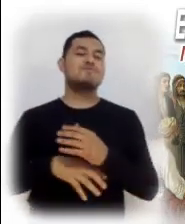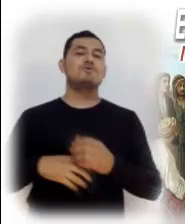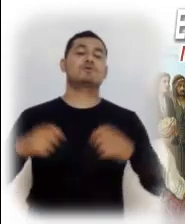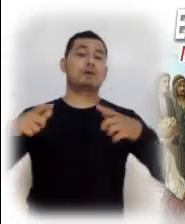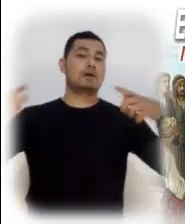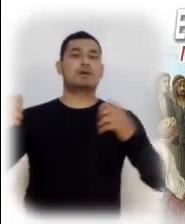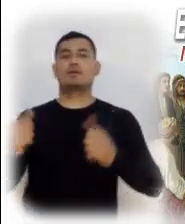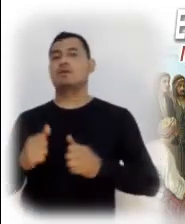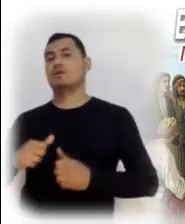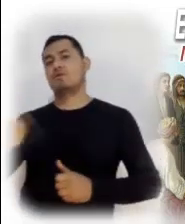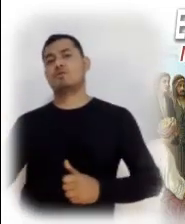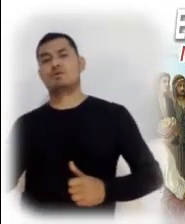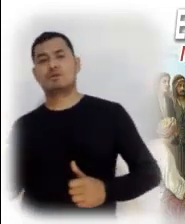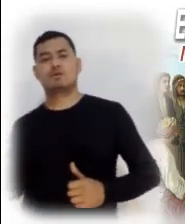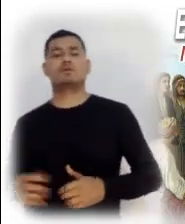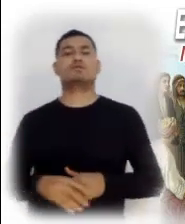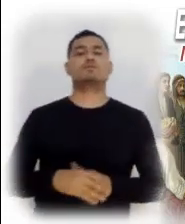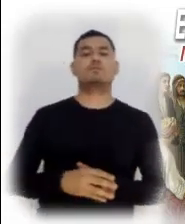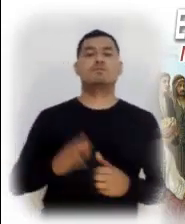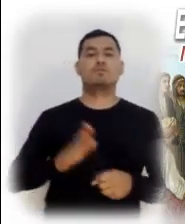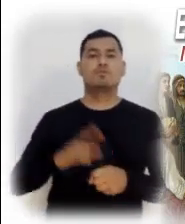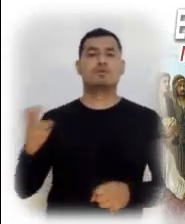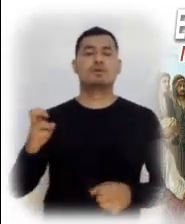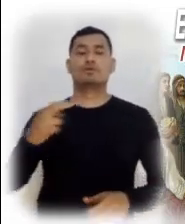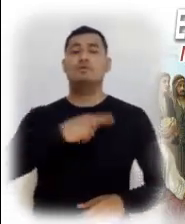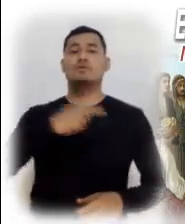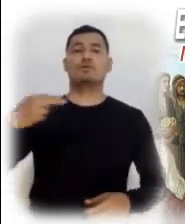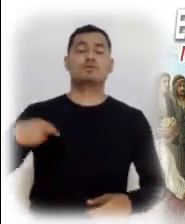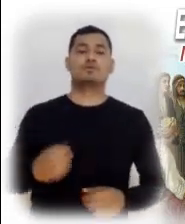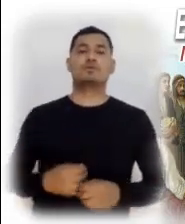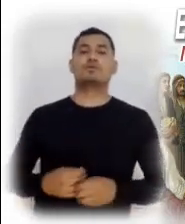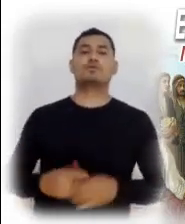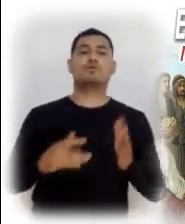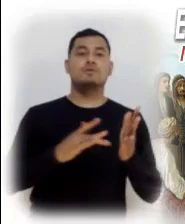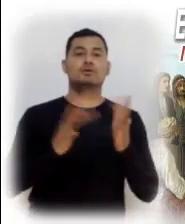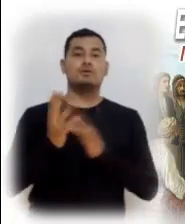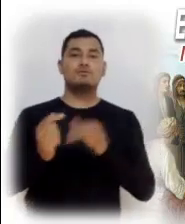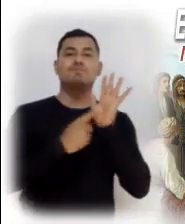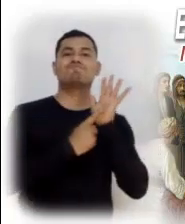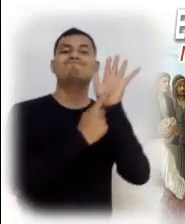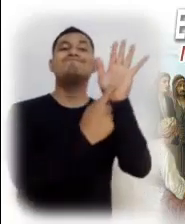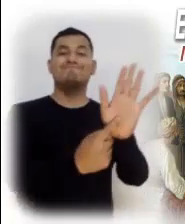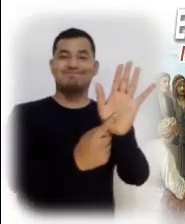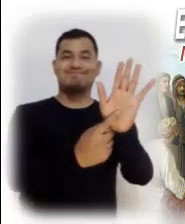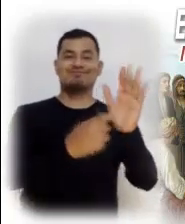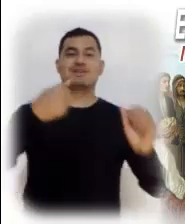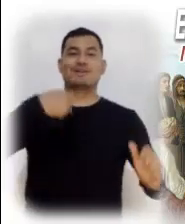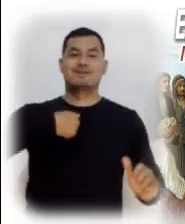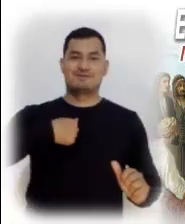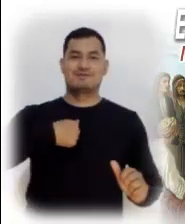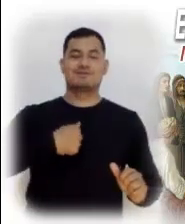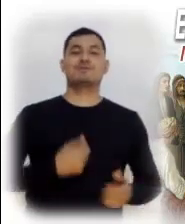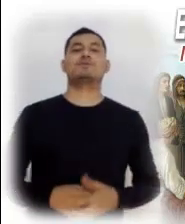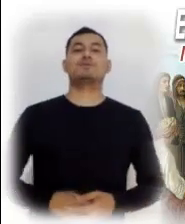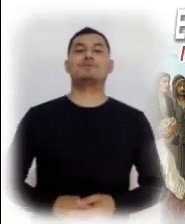o vagando en la oscuridad. ¿Cómo encontrar luz? Jesús hoy nos ofrece el camino, hay que tener